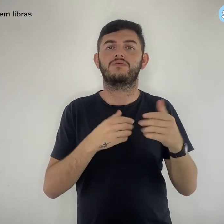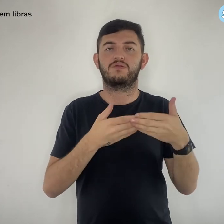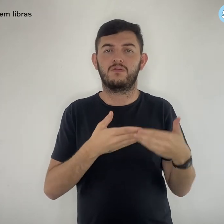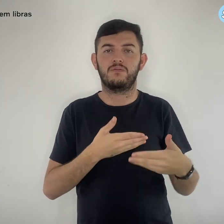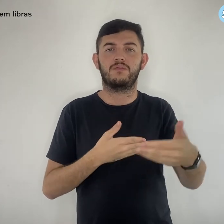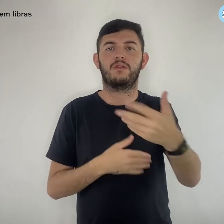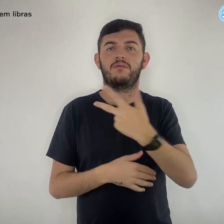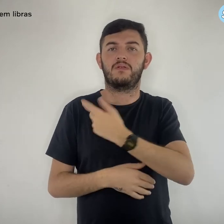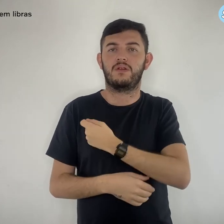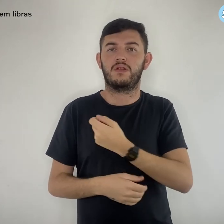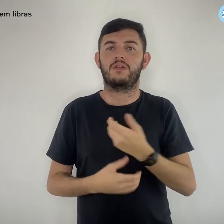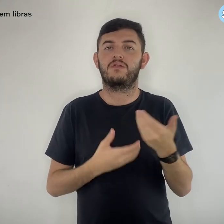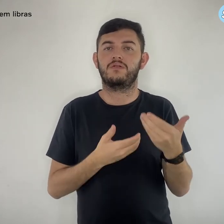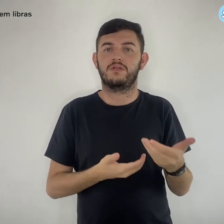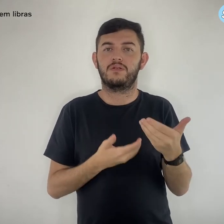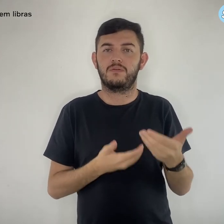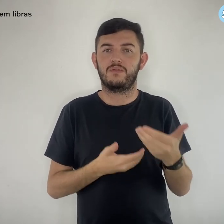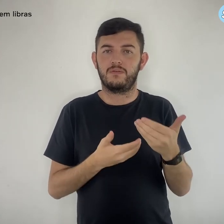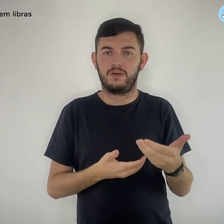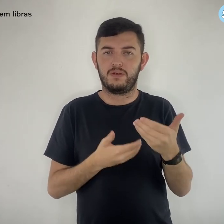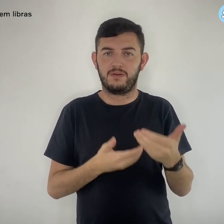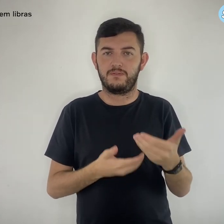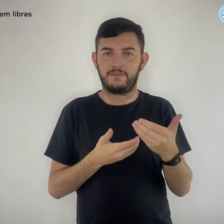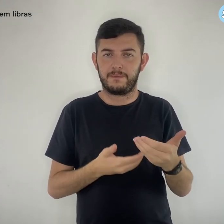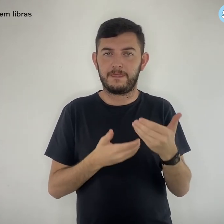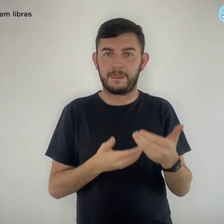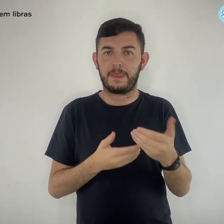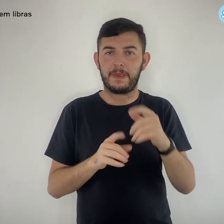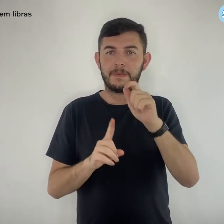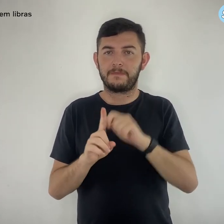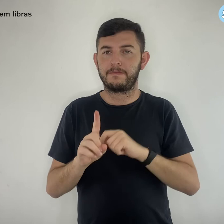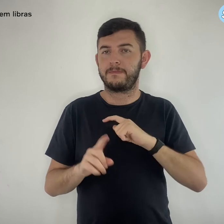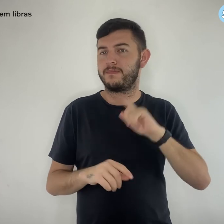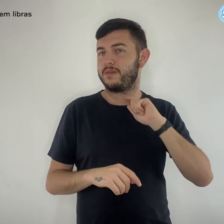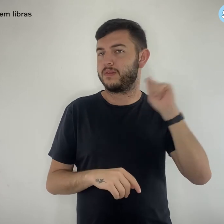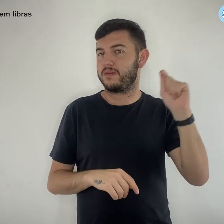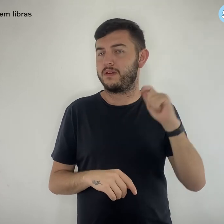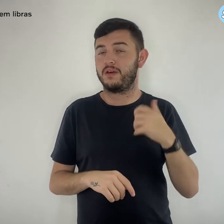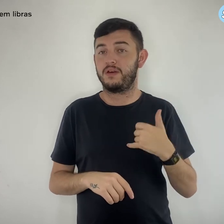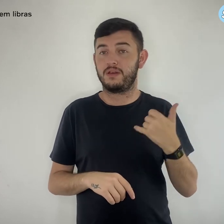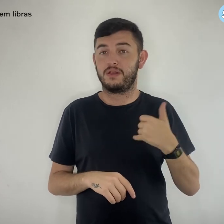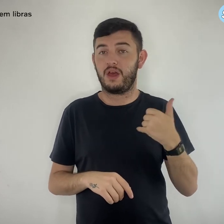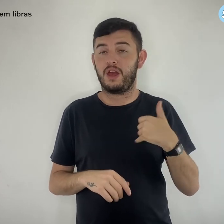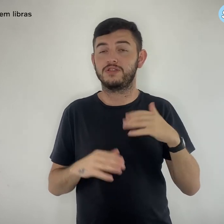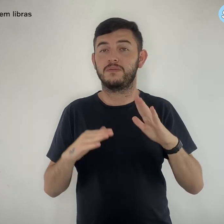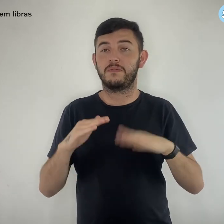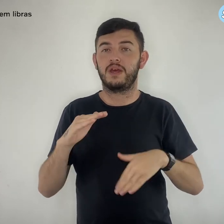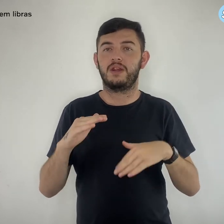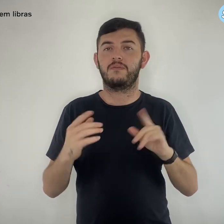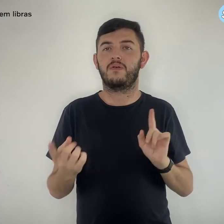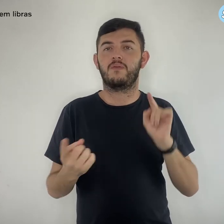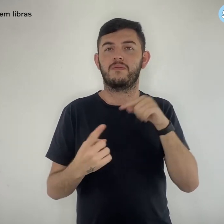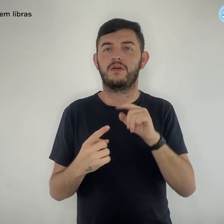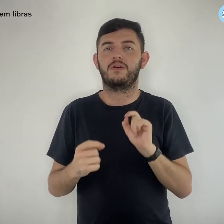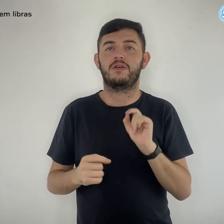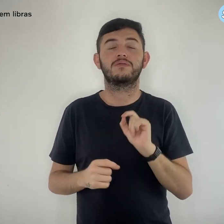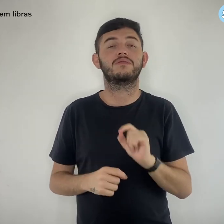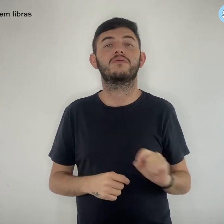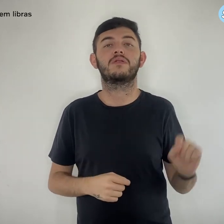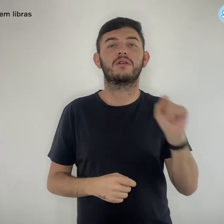vacinação de bebês contra a Covid em abril. Com a medida, a idade mínima para tomar